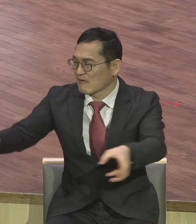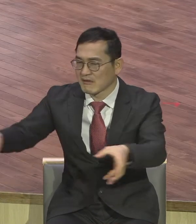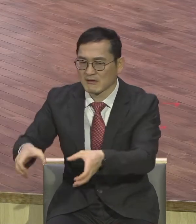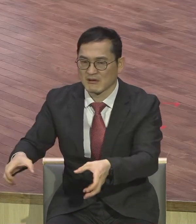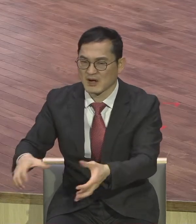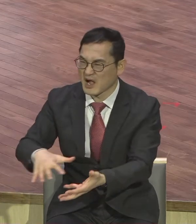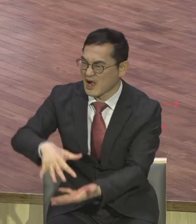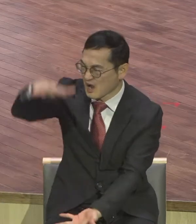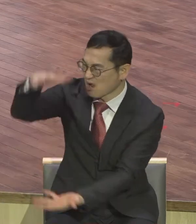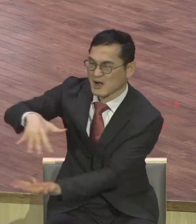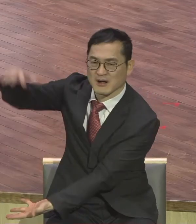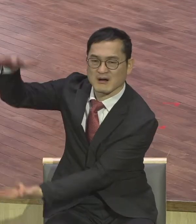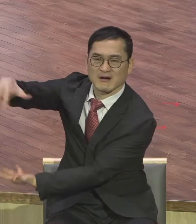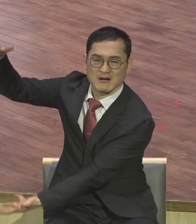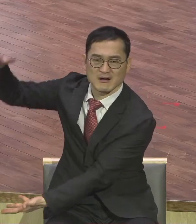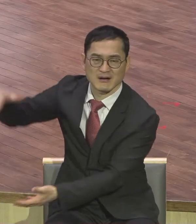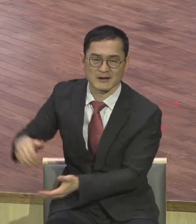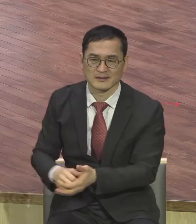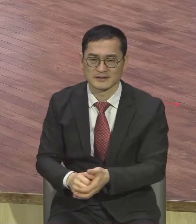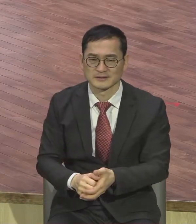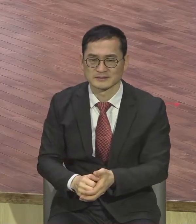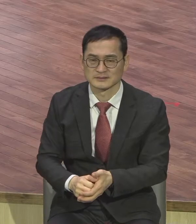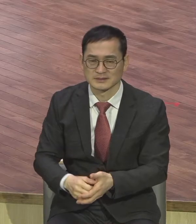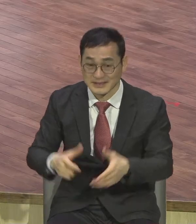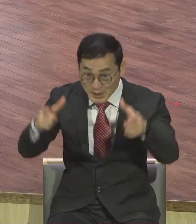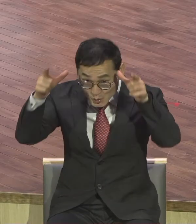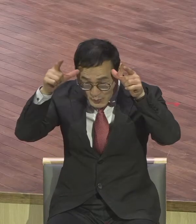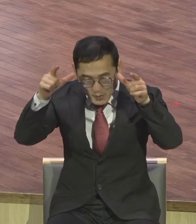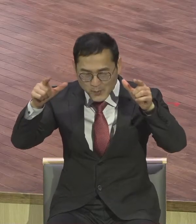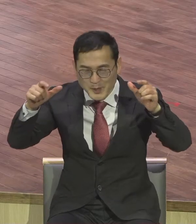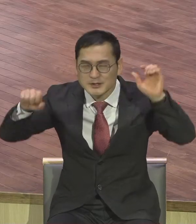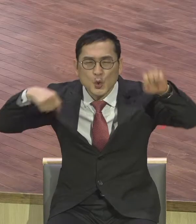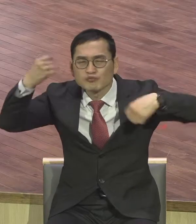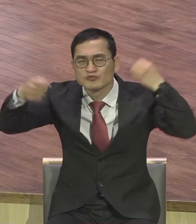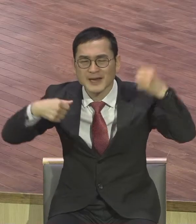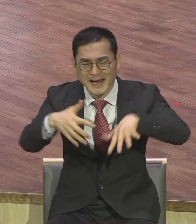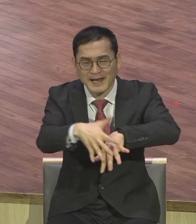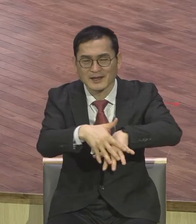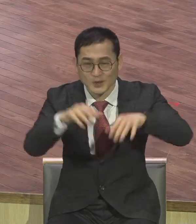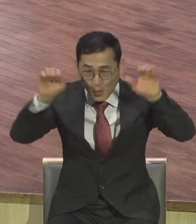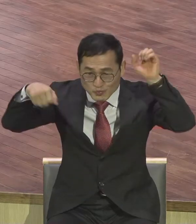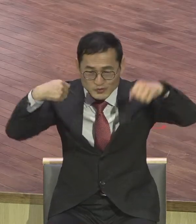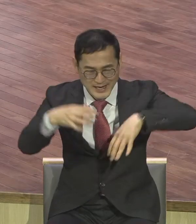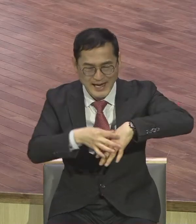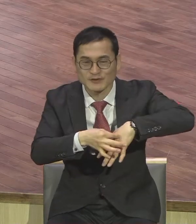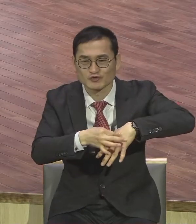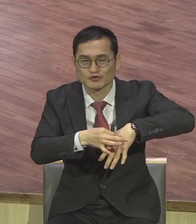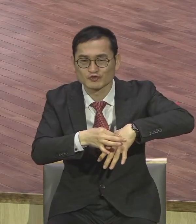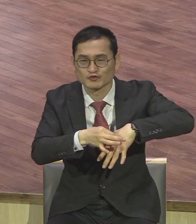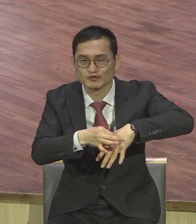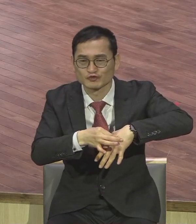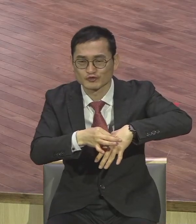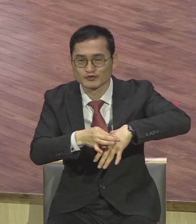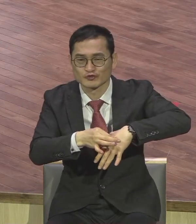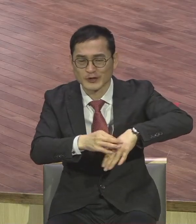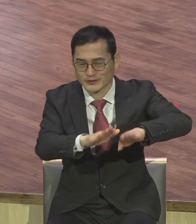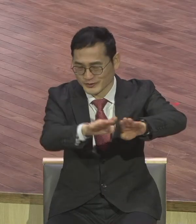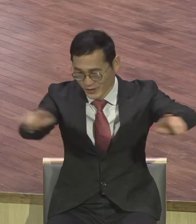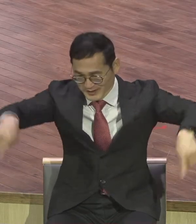두루마리 가죽에 짐승의 가죽 주로 주로 그걸 사종해가지고 그걸 서놓은 두루마리